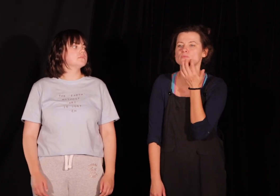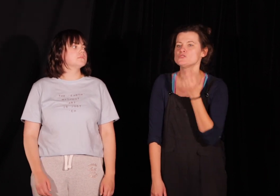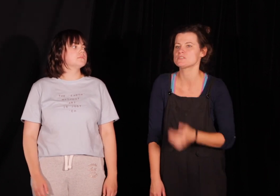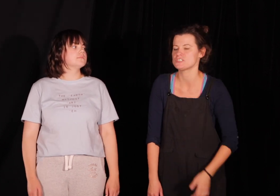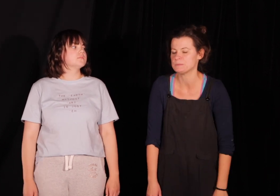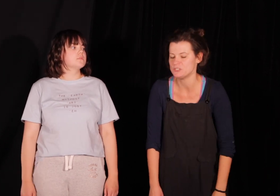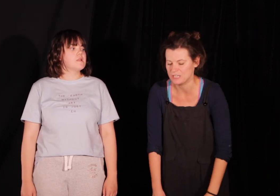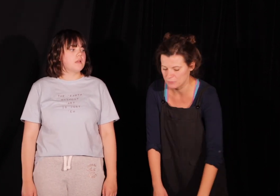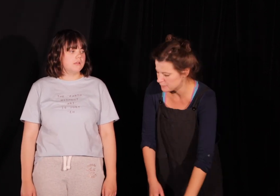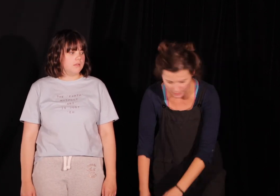buzią z naszymi policzkami robimy takie